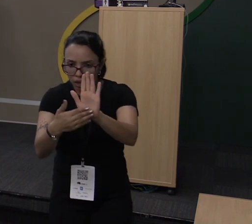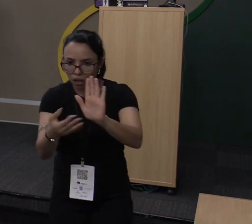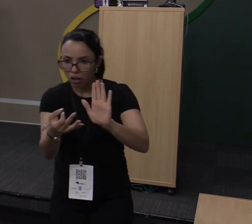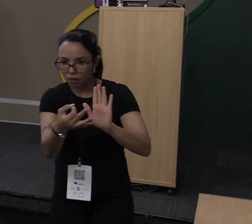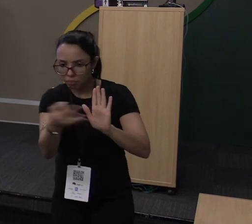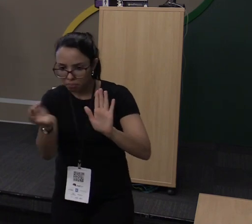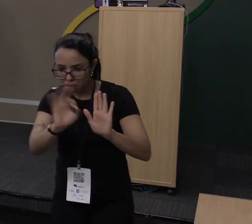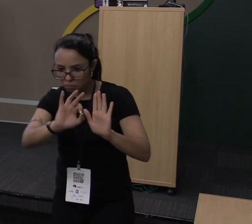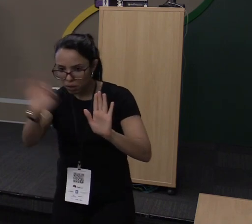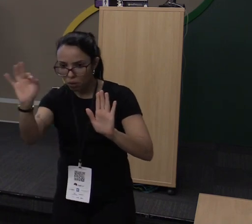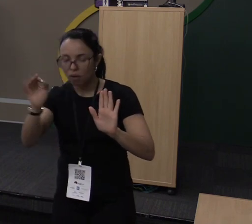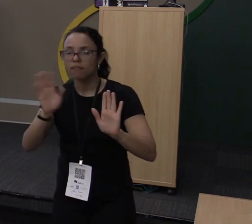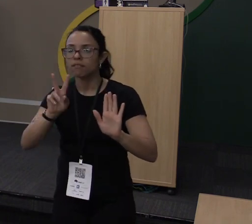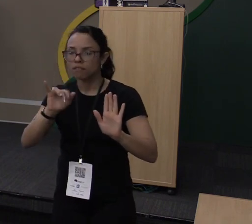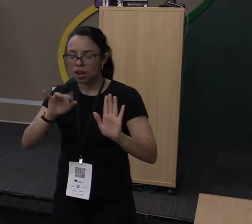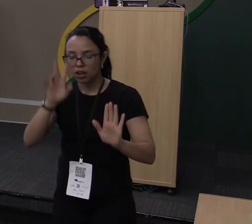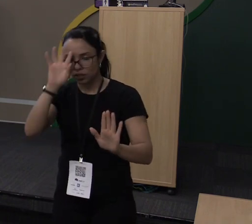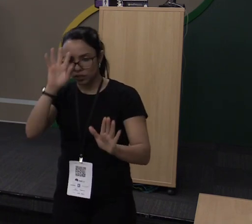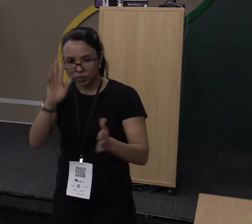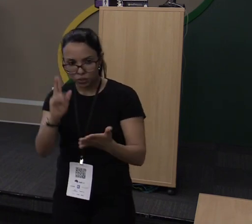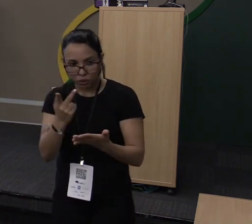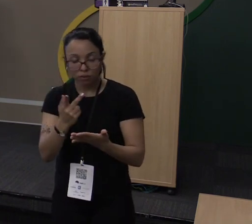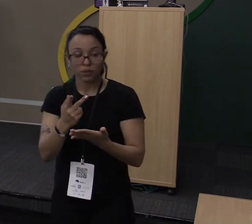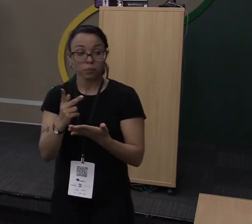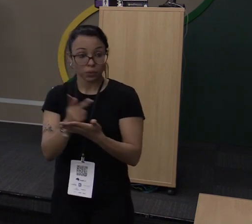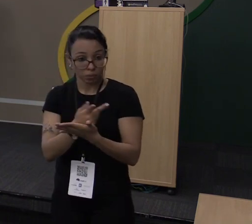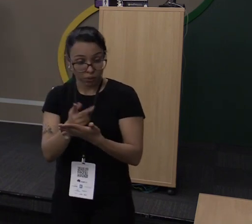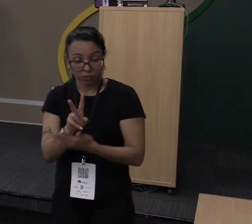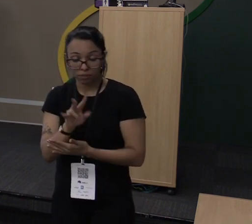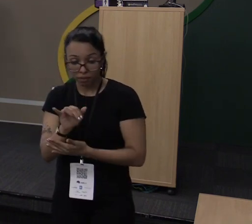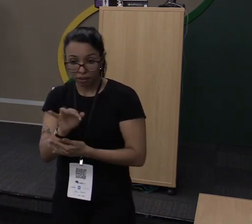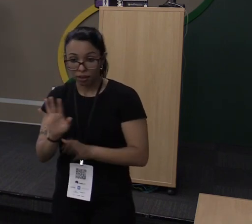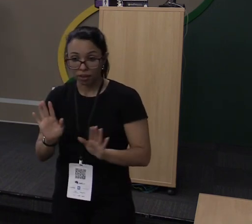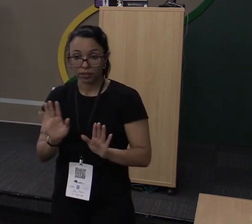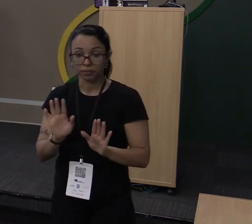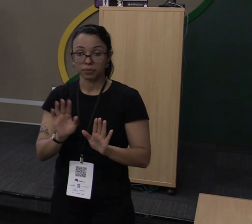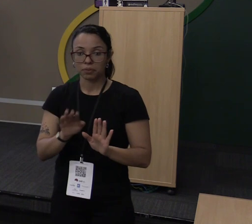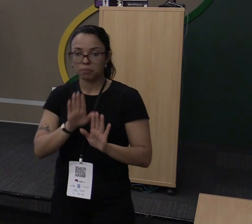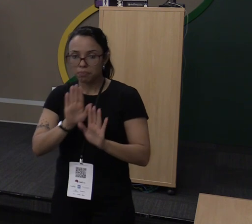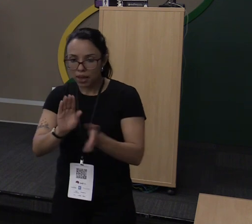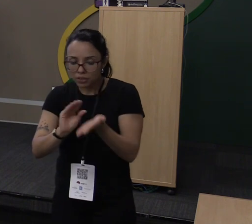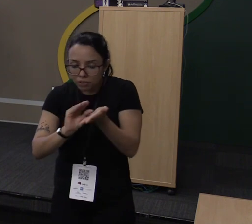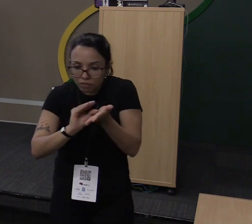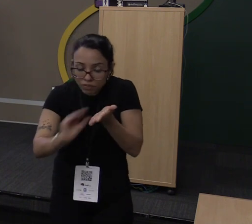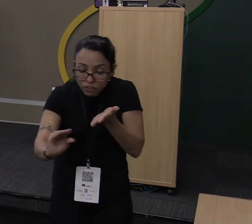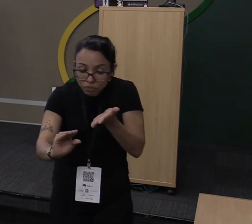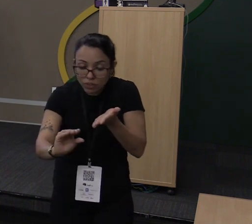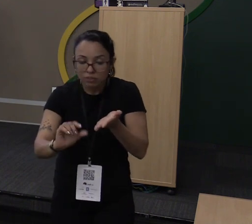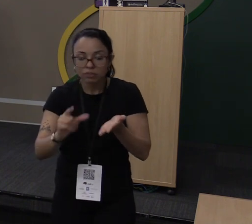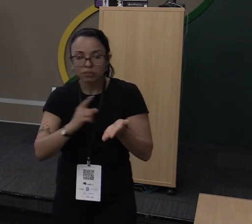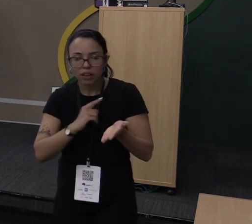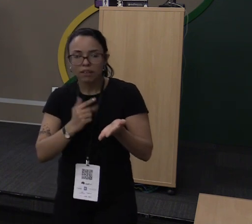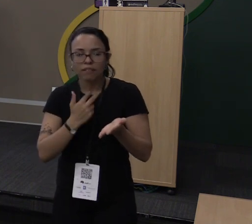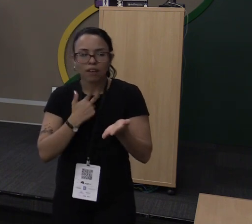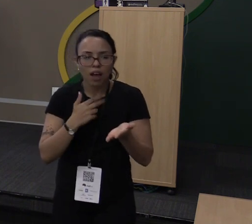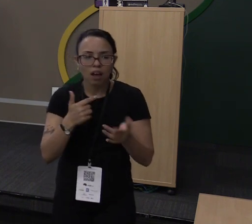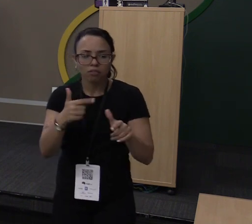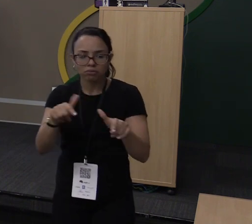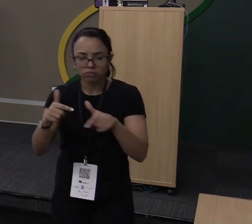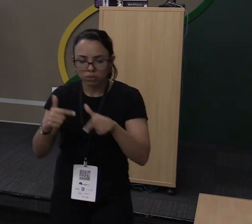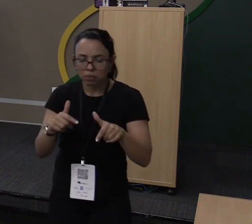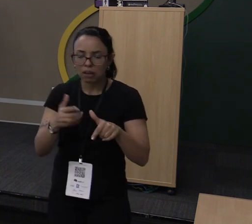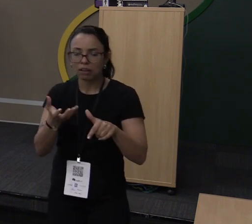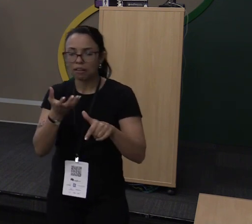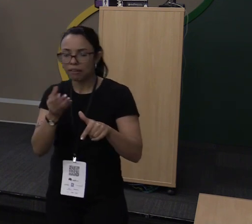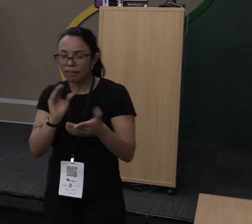resolver alguns problemas importantes, mas é um investimento que, por exemplo, apesar de já ter vários empregos, várias vagas de emprego para quem está